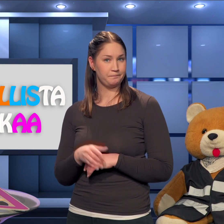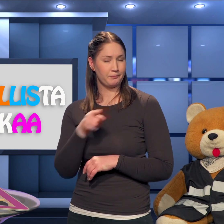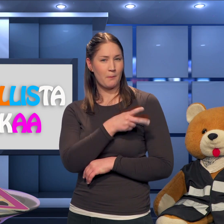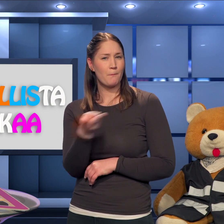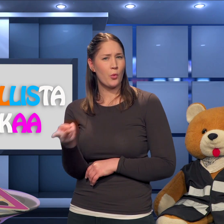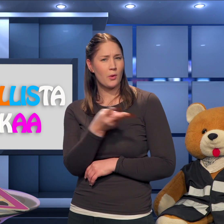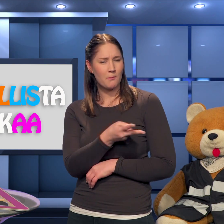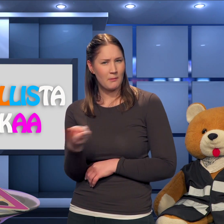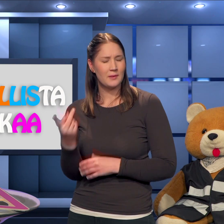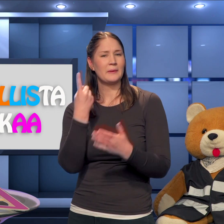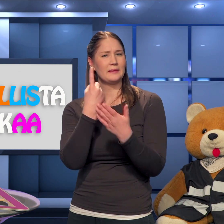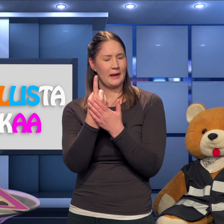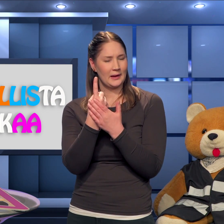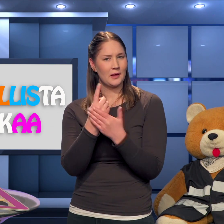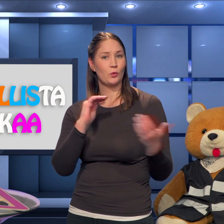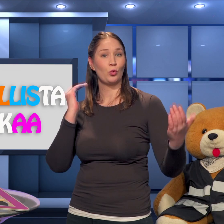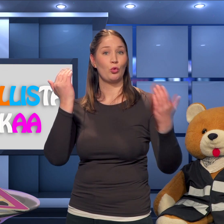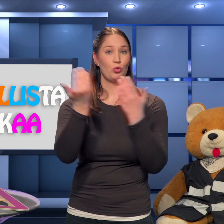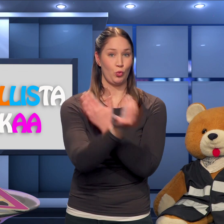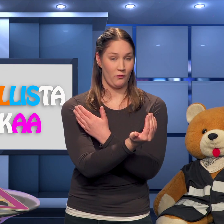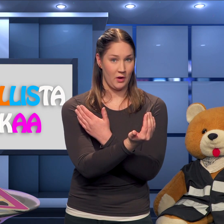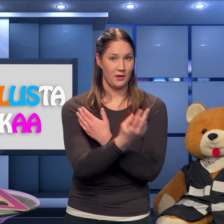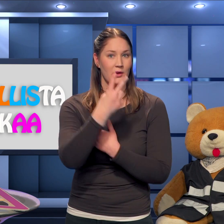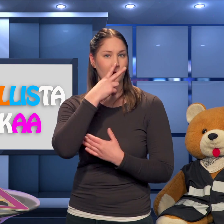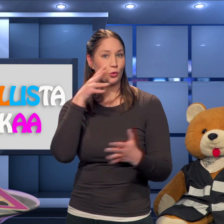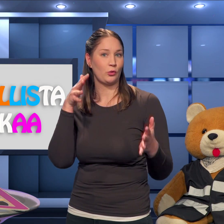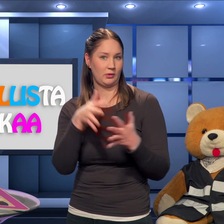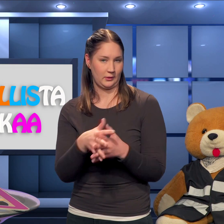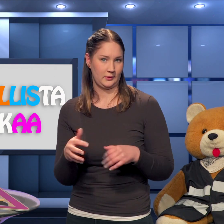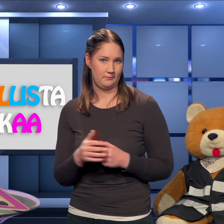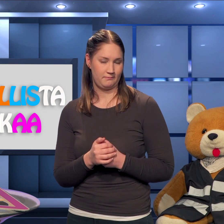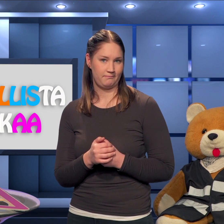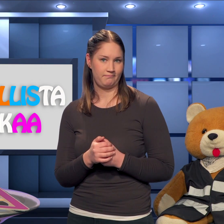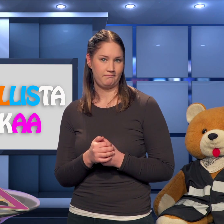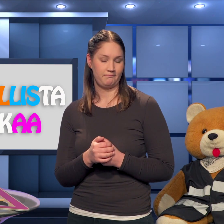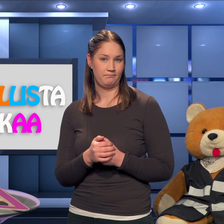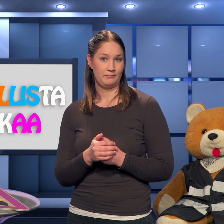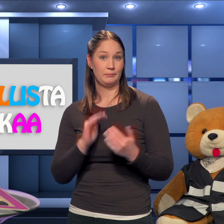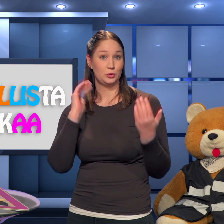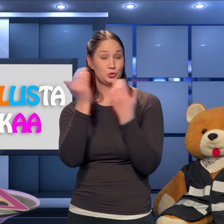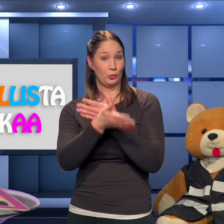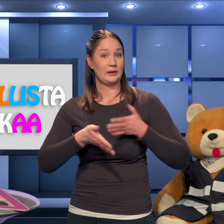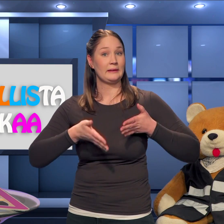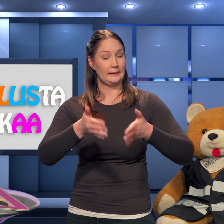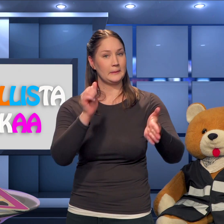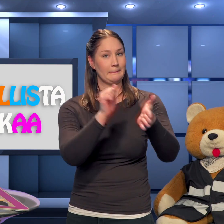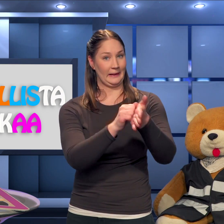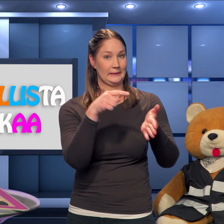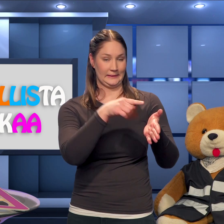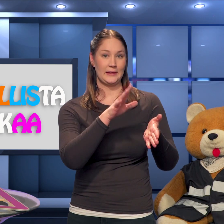Molempia ylittäessä tärkeintä on, että olet turvassa ja katsot aina tarkkaan. Suojatien liikennemerkissä näet